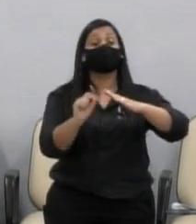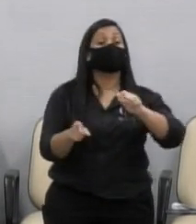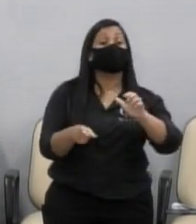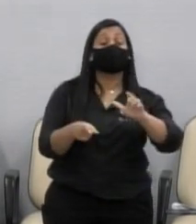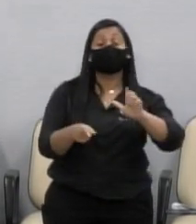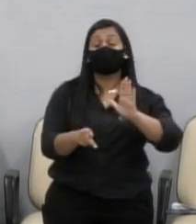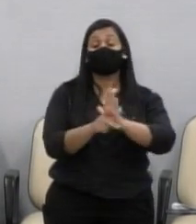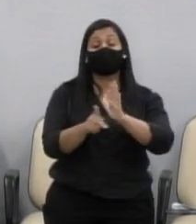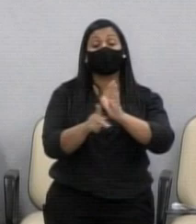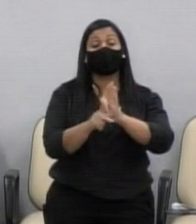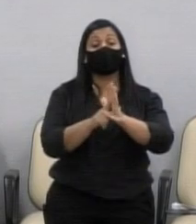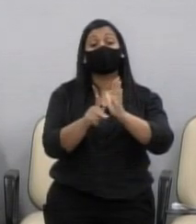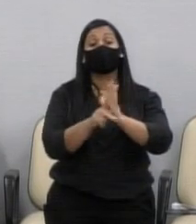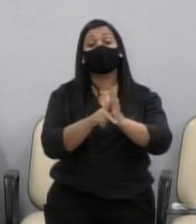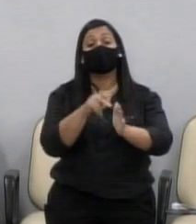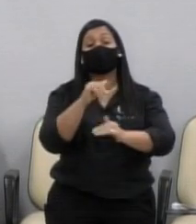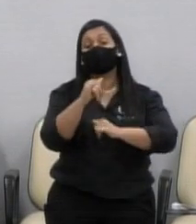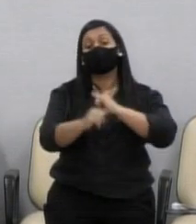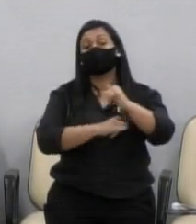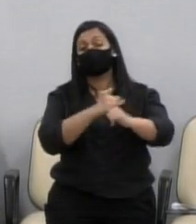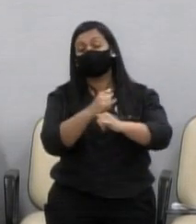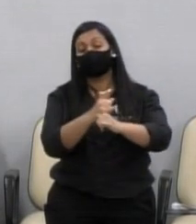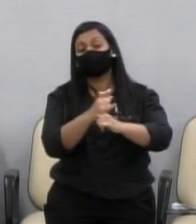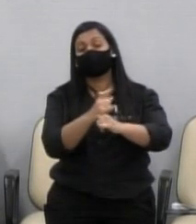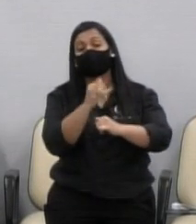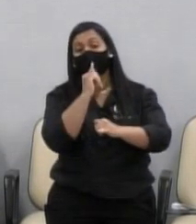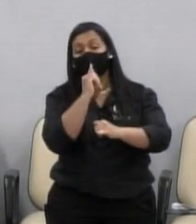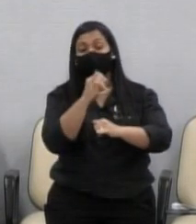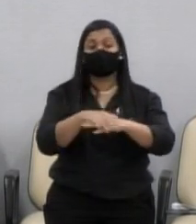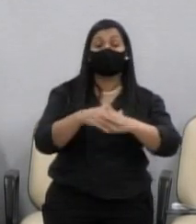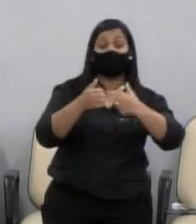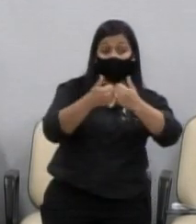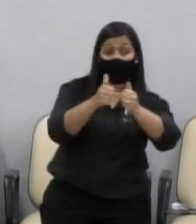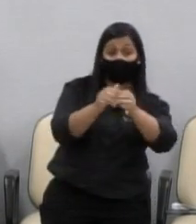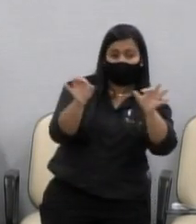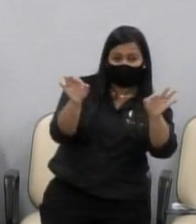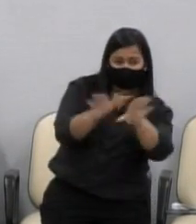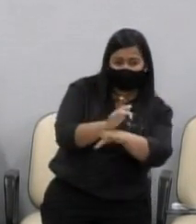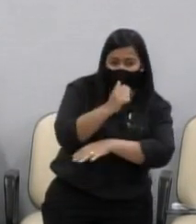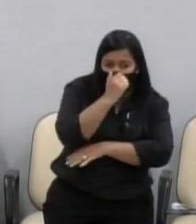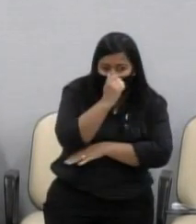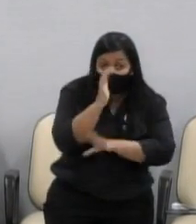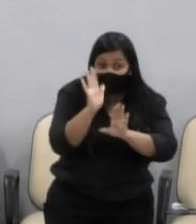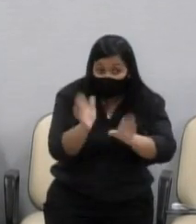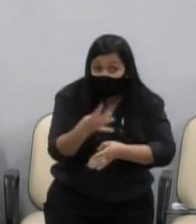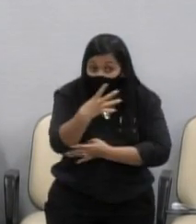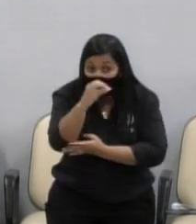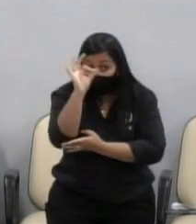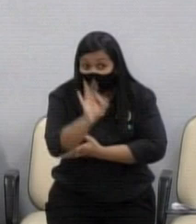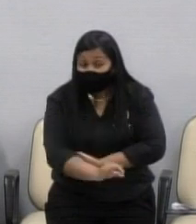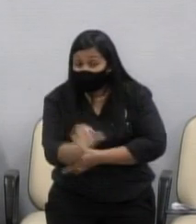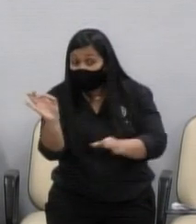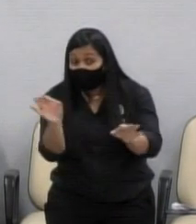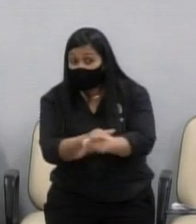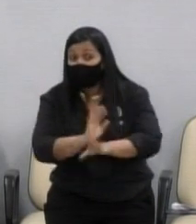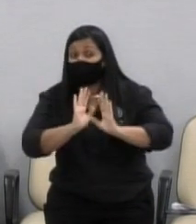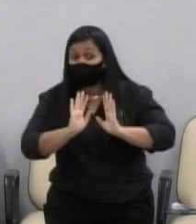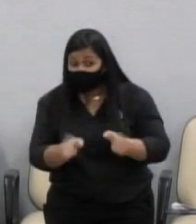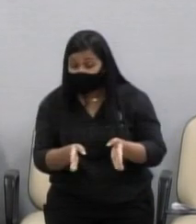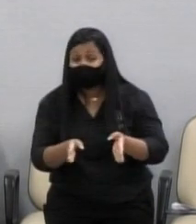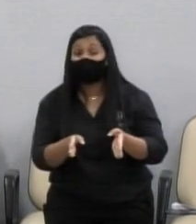quando o veículo atingisse a quantidade permitida, a capacidade máxima, no caso aí dos